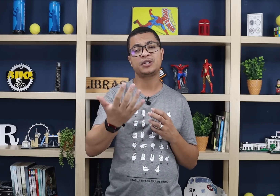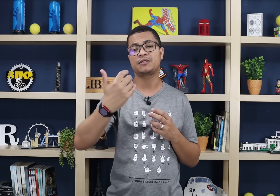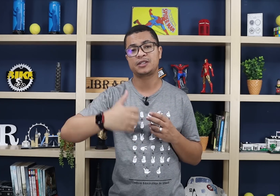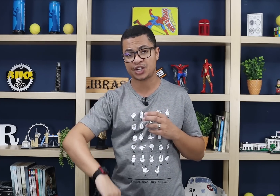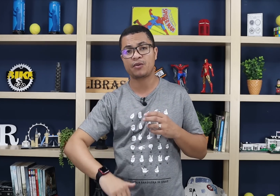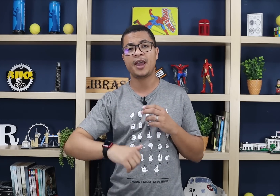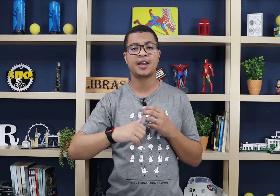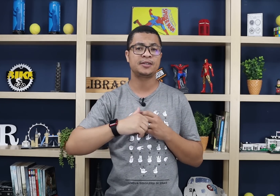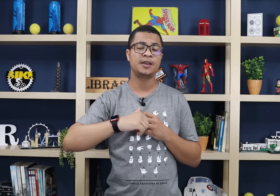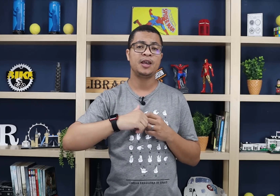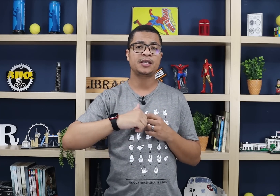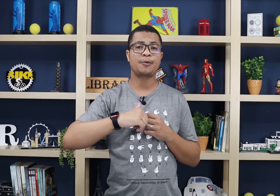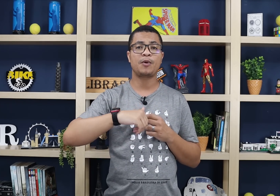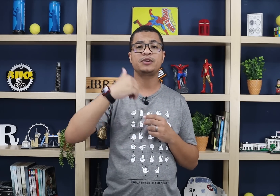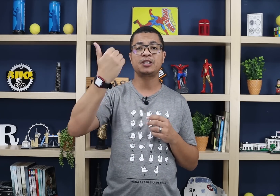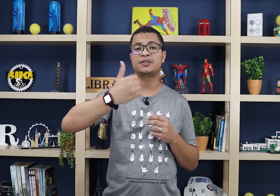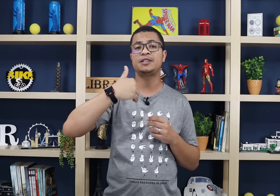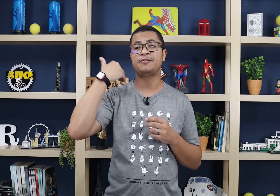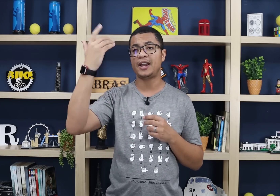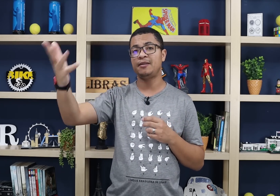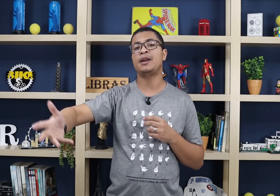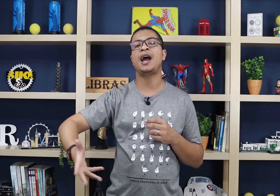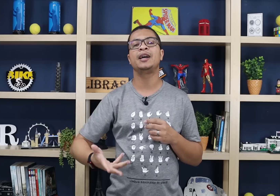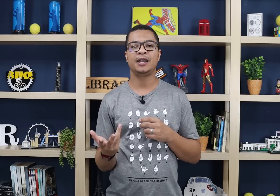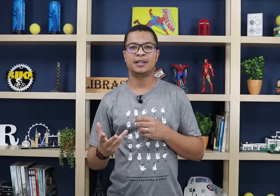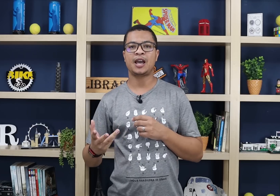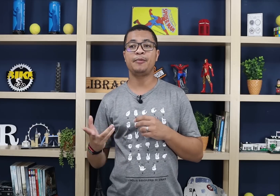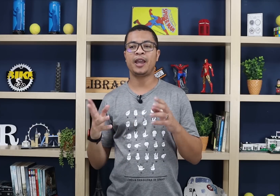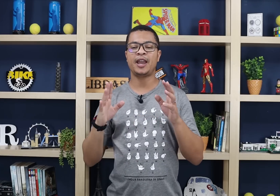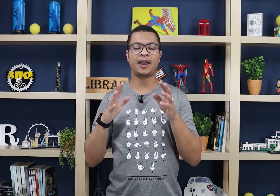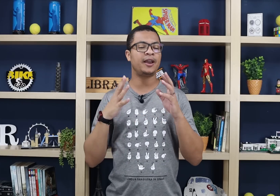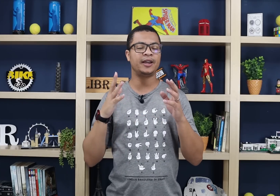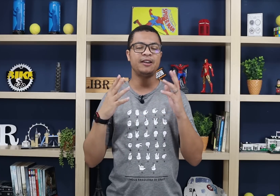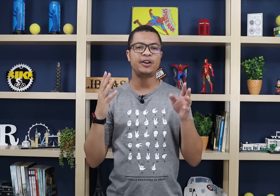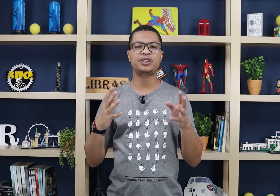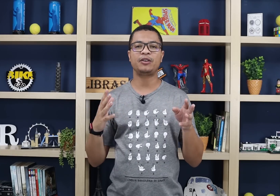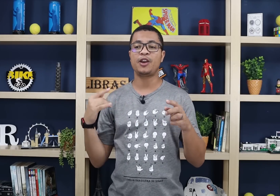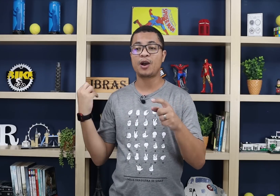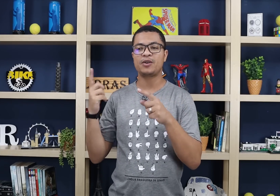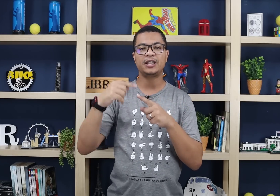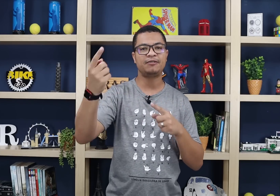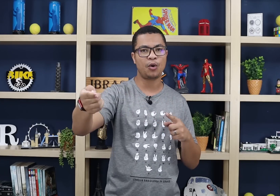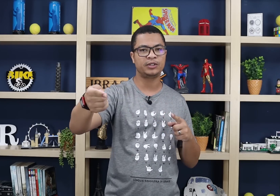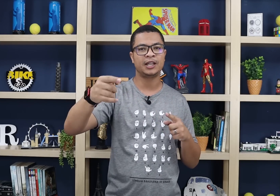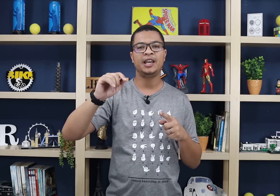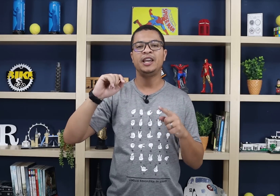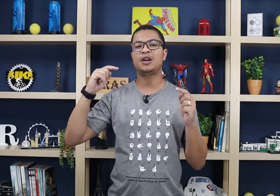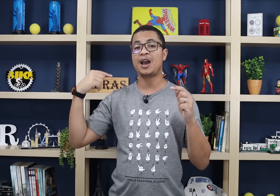coisa que você já conhece, sabe? Com uma coisa que você vai lembrar, sabe? É aquele velho ditado, né? Uma coisa leva a outra. Então a